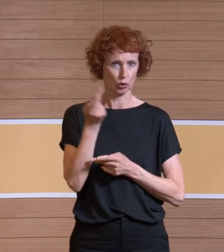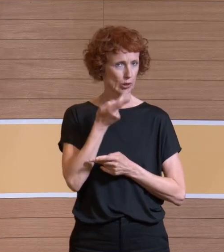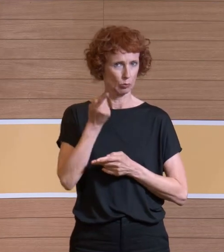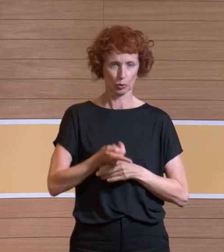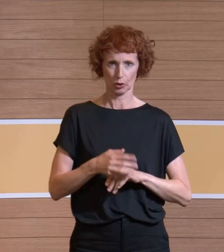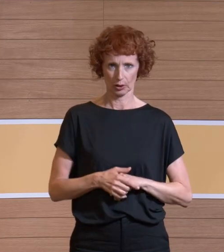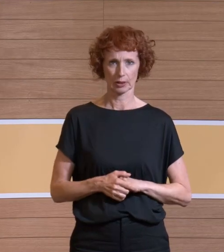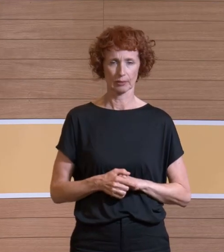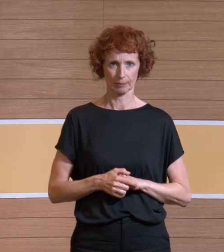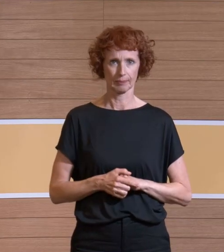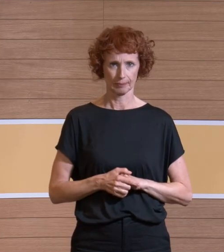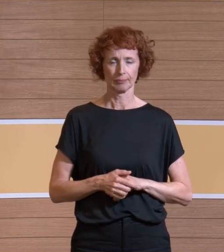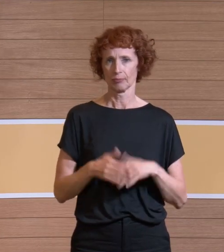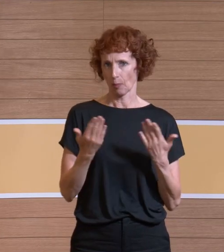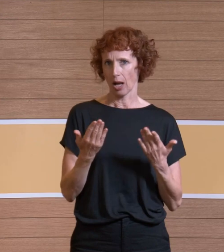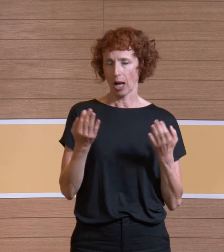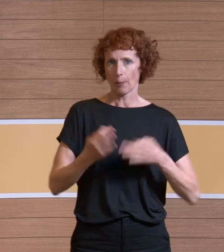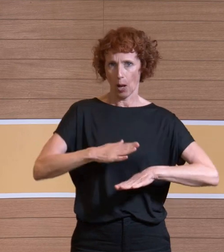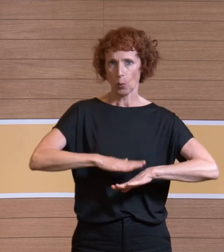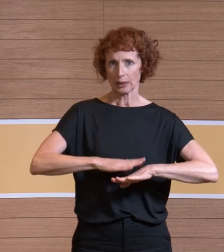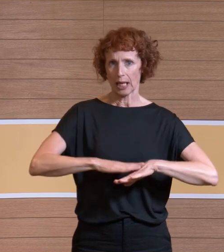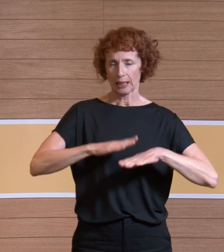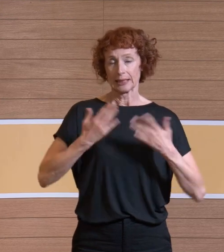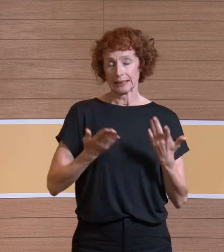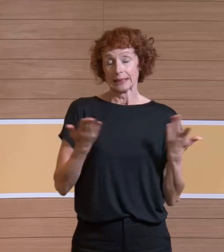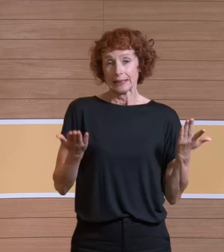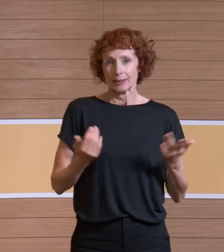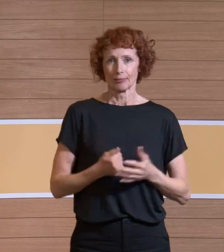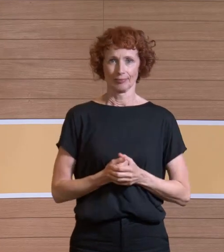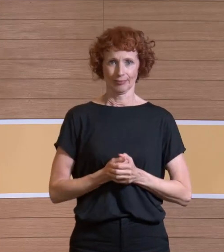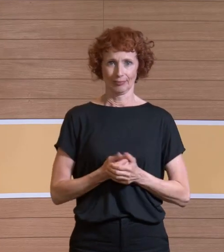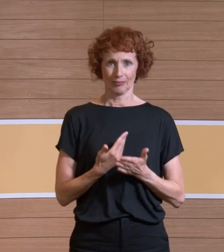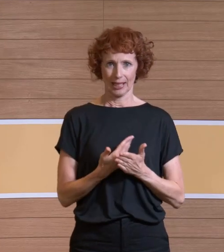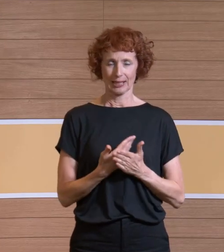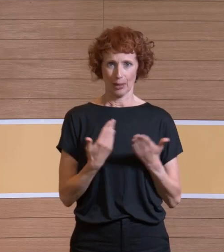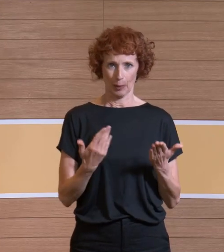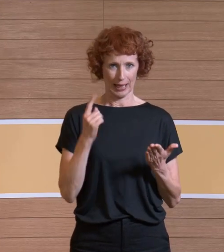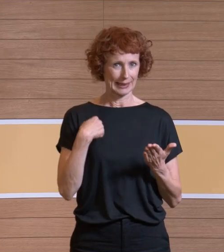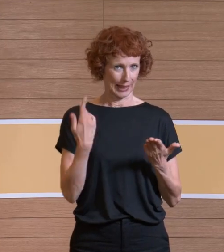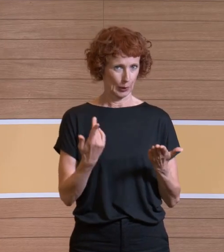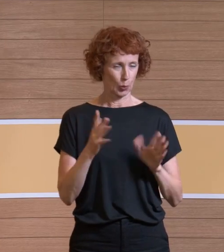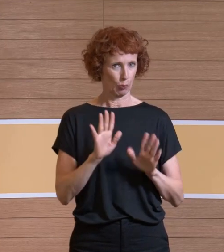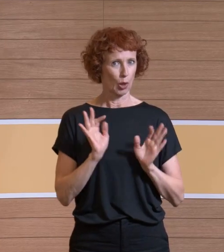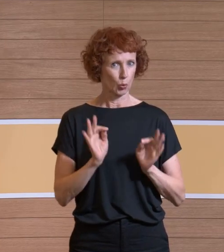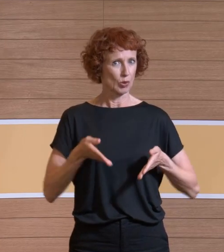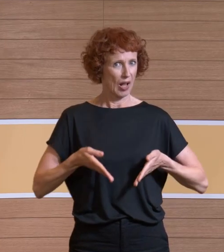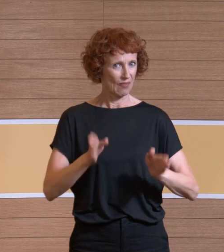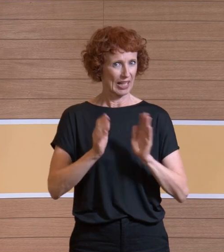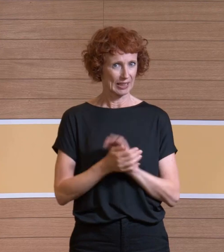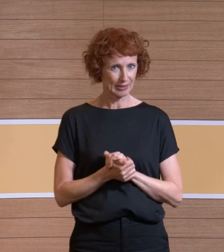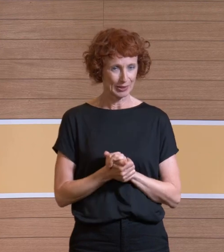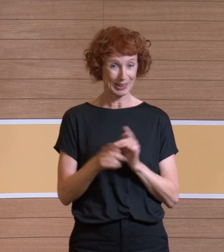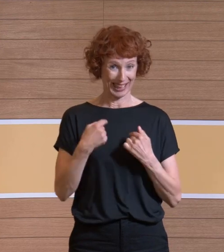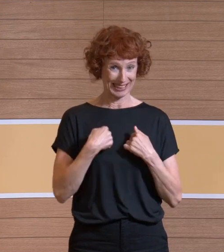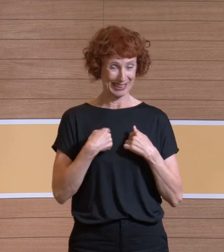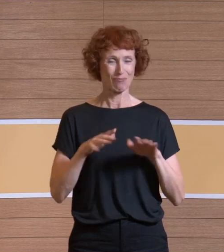aber auch das dauert nun mal einfach in Deutschland seine Zeit. Und insofern denke ich, sind wir da auf einem ganz guten Weg. Jetzt höre ich aber auf zu